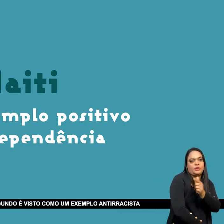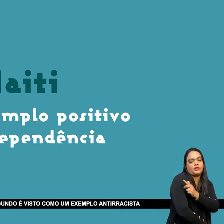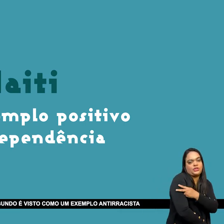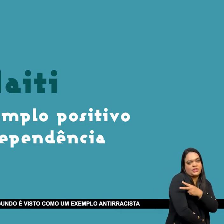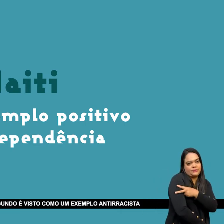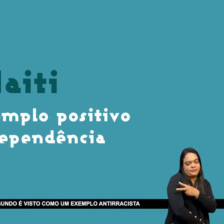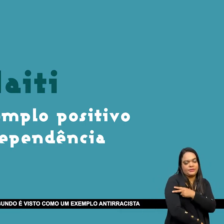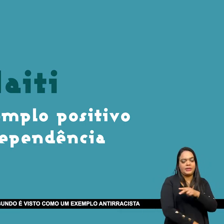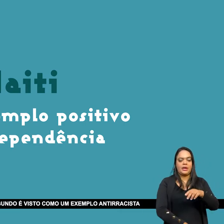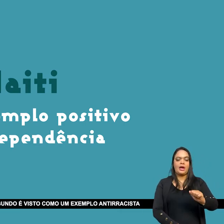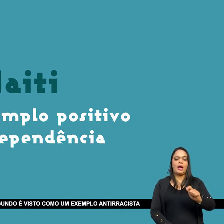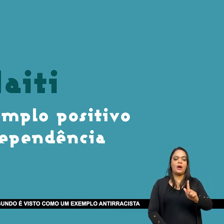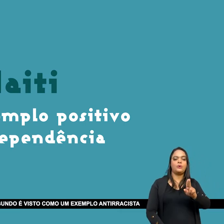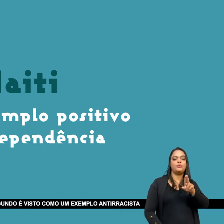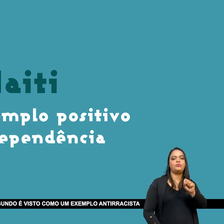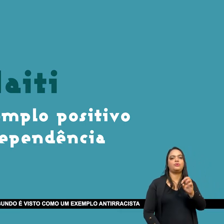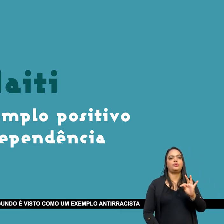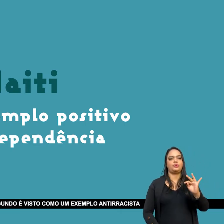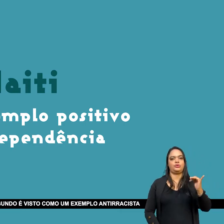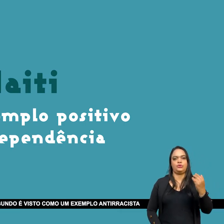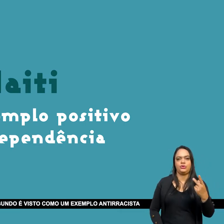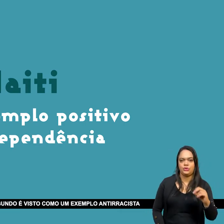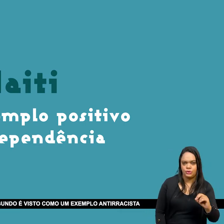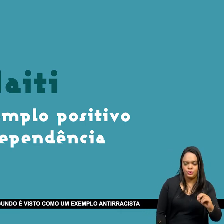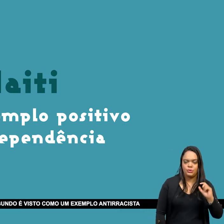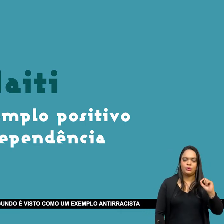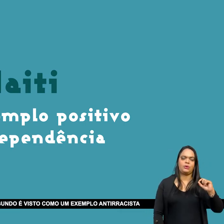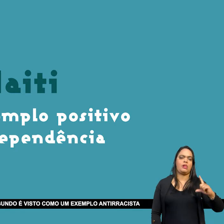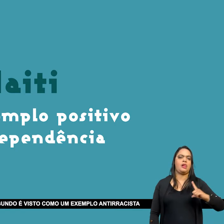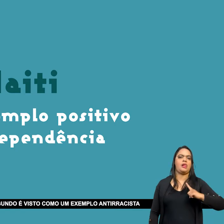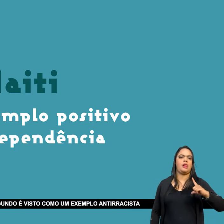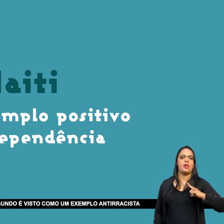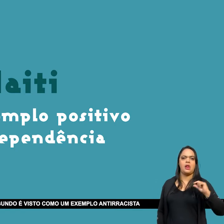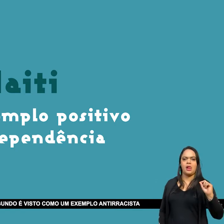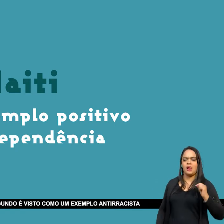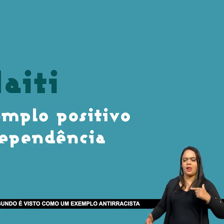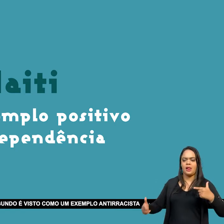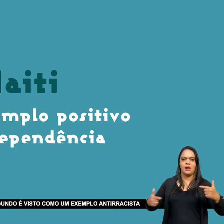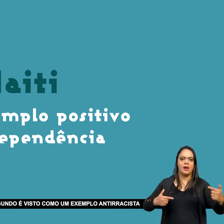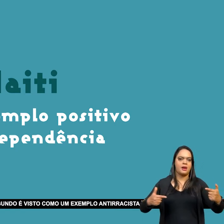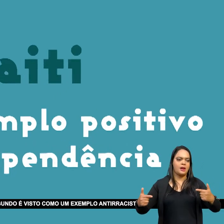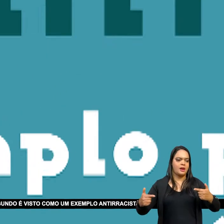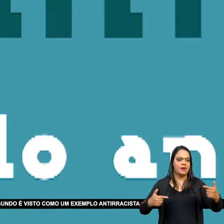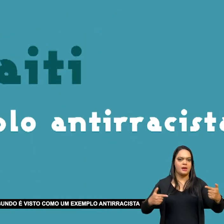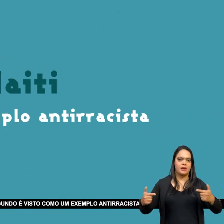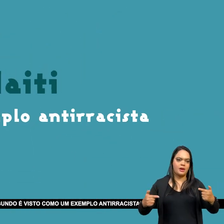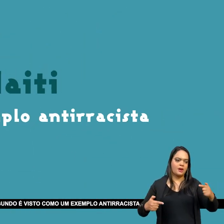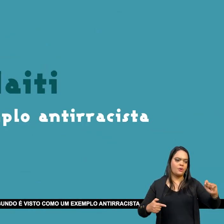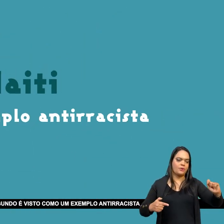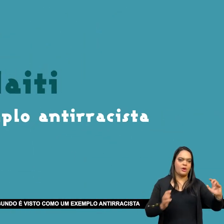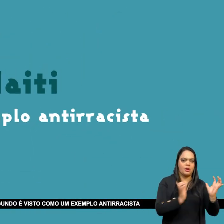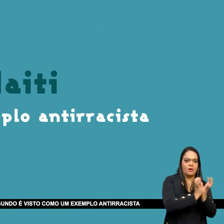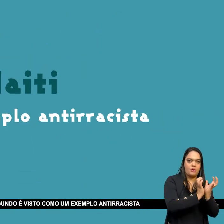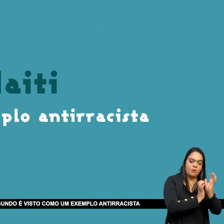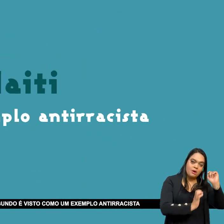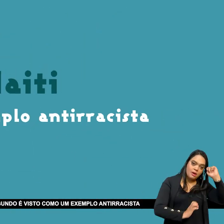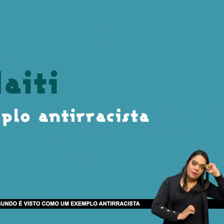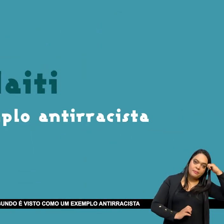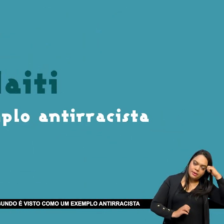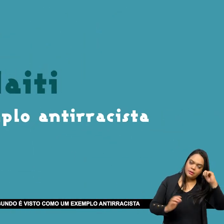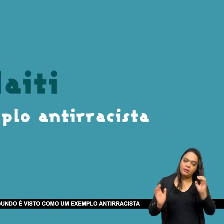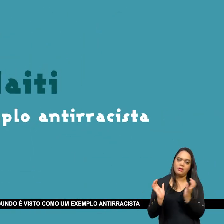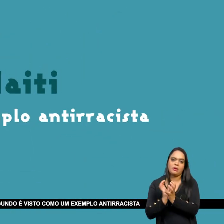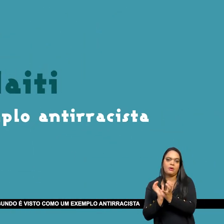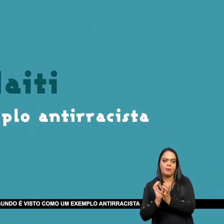independência Elidindo a questão Da escravidão Segundo Visto como um